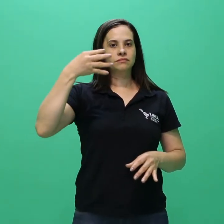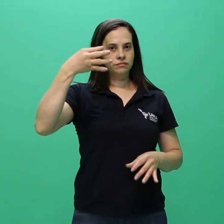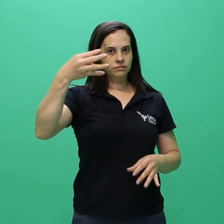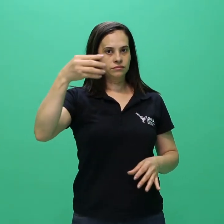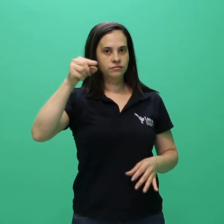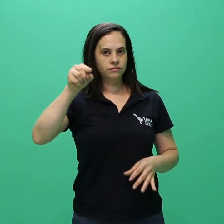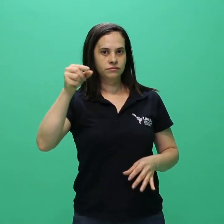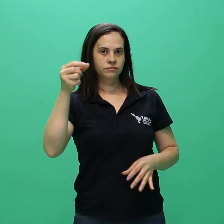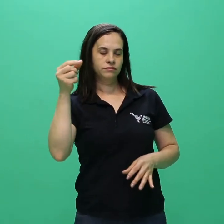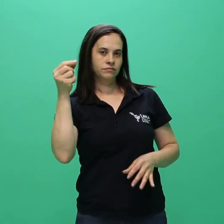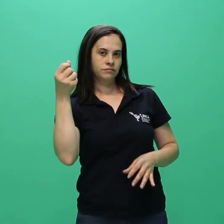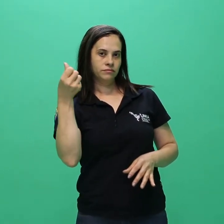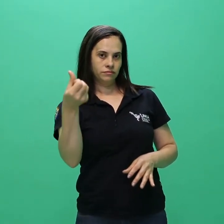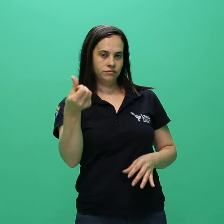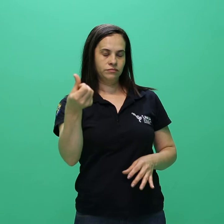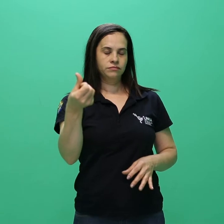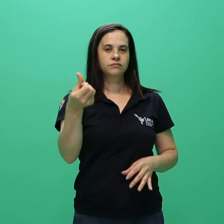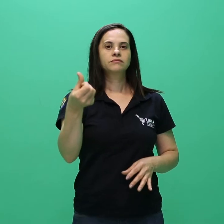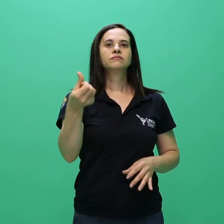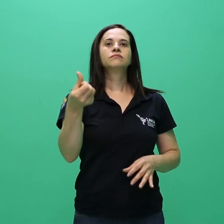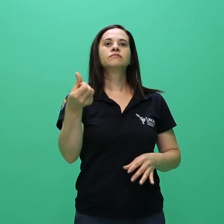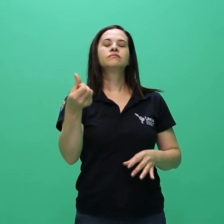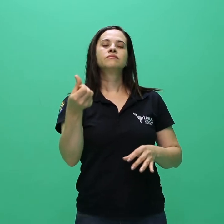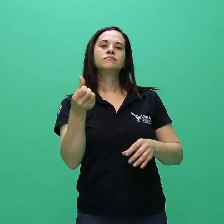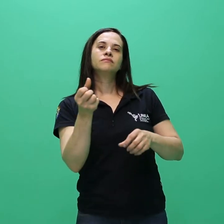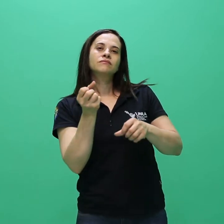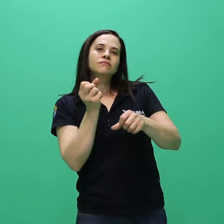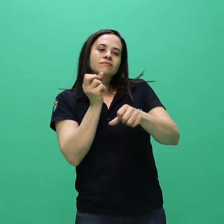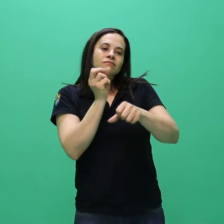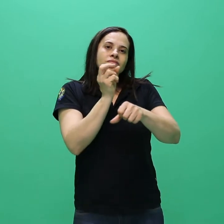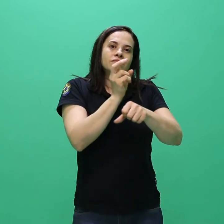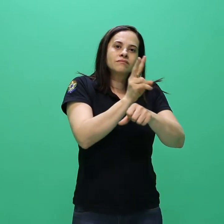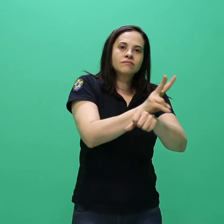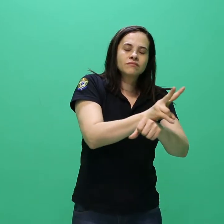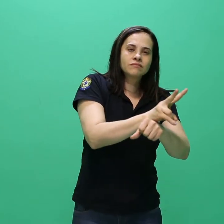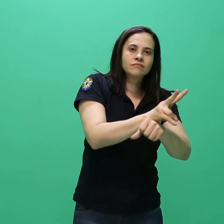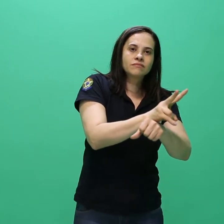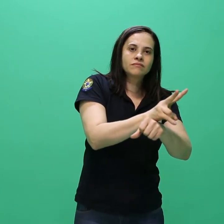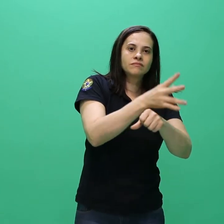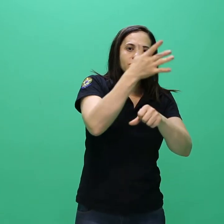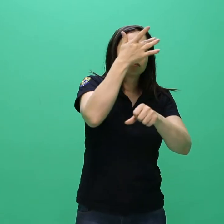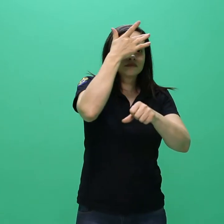4.6. Da ocupação das vagas em reingresso.